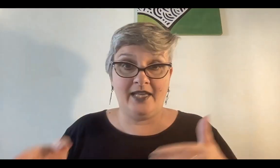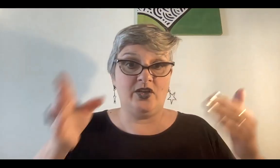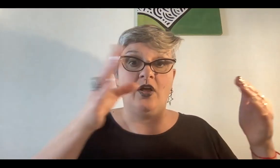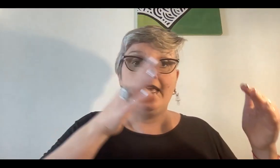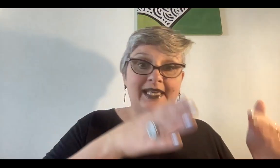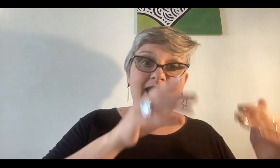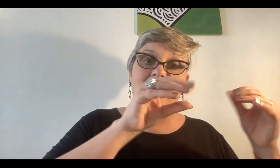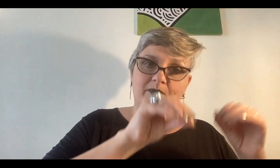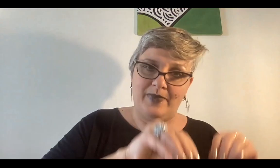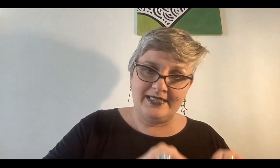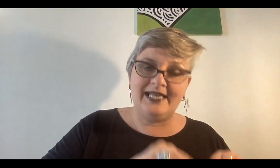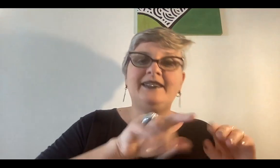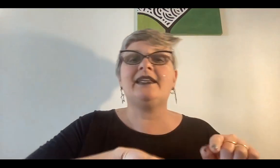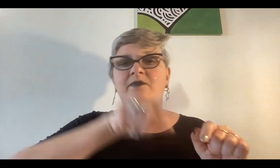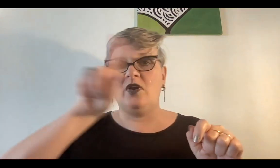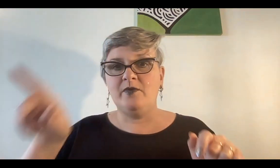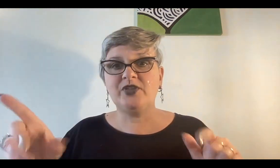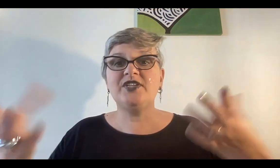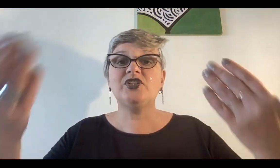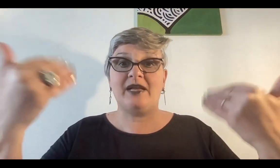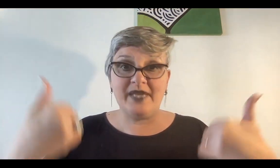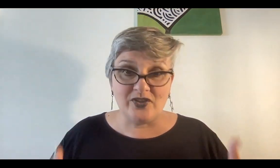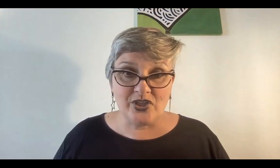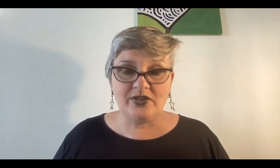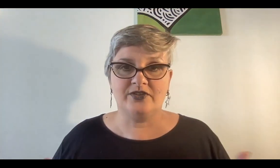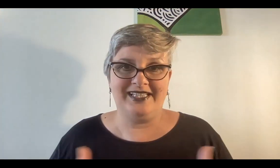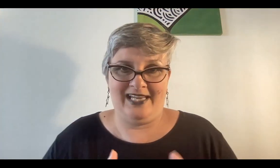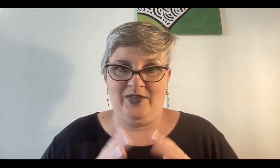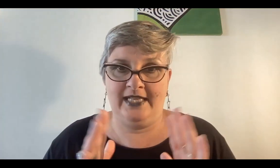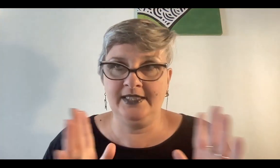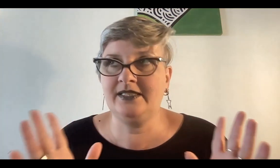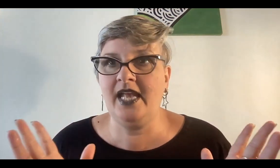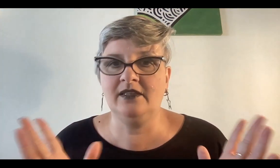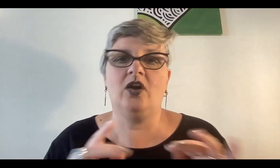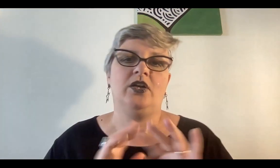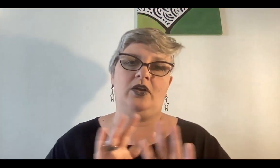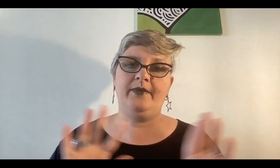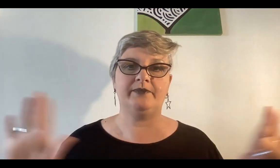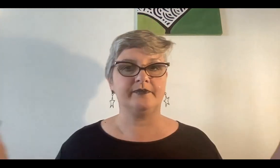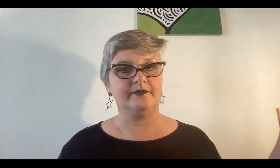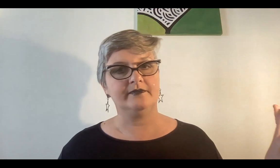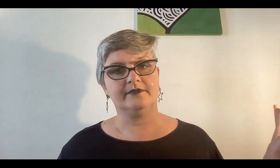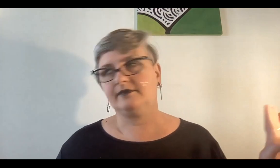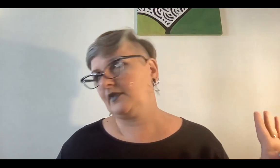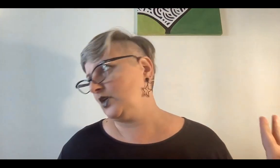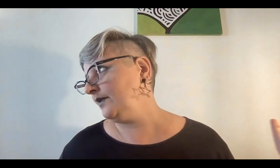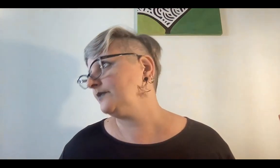año que pasa la Tierra y vuelve un proceso, también nosotros, te lo están diciendo. No la ven. No la ven.